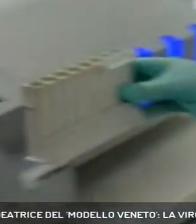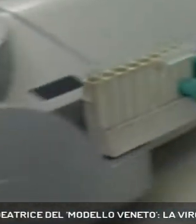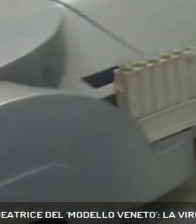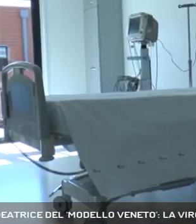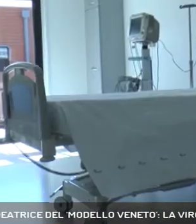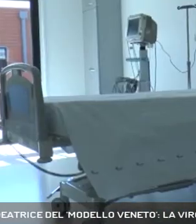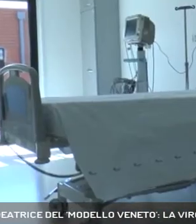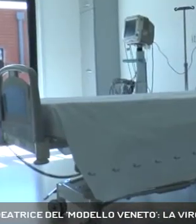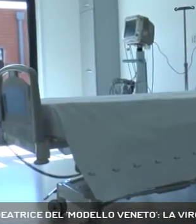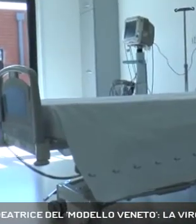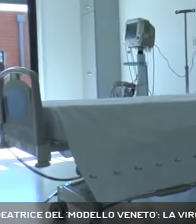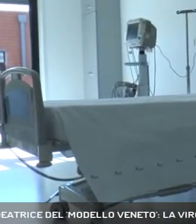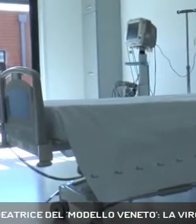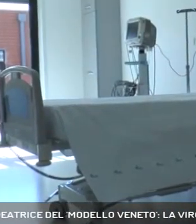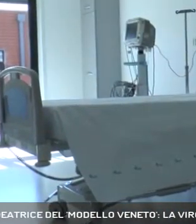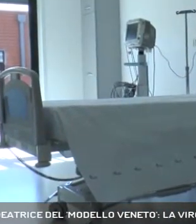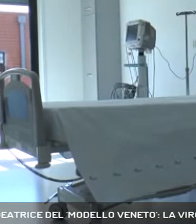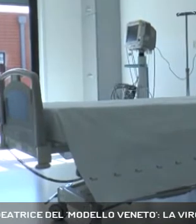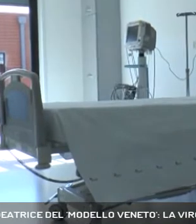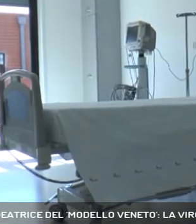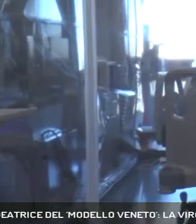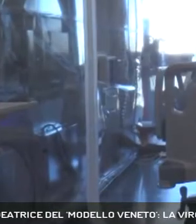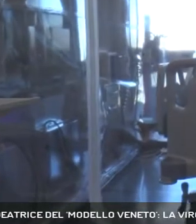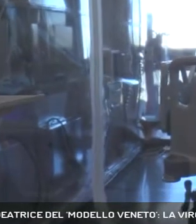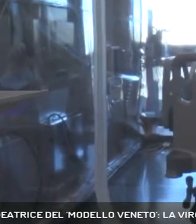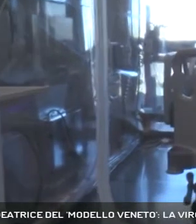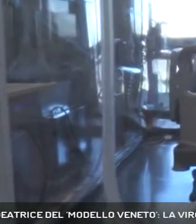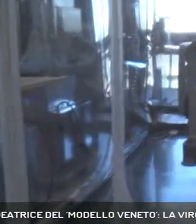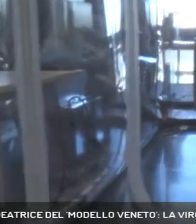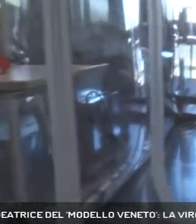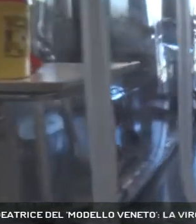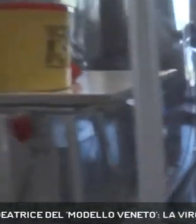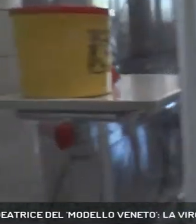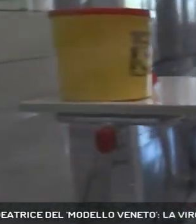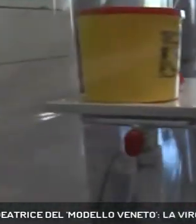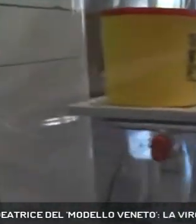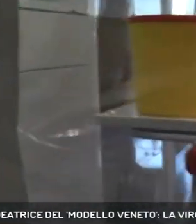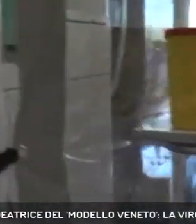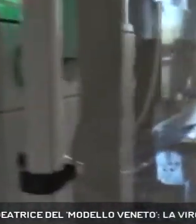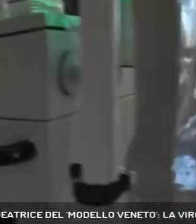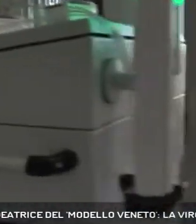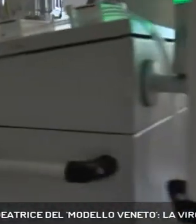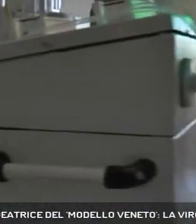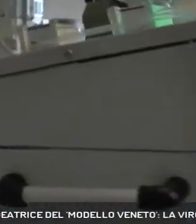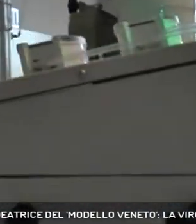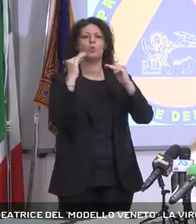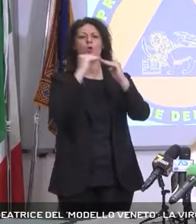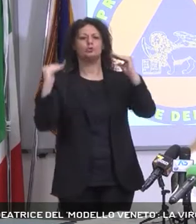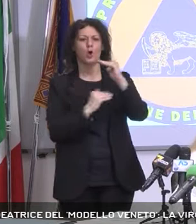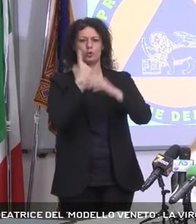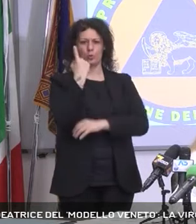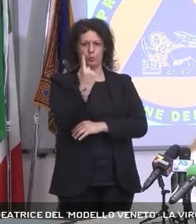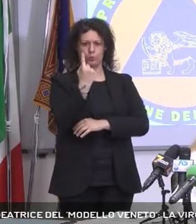aumento dei contagi, è la regione dichiarata con la contagiosità più bassa rispetto a Lombardia, Emilia, Piemonte e Friuli.